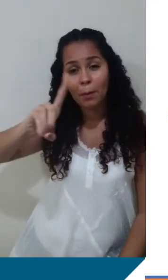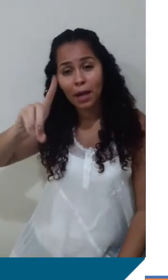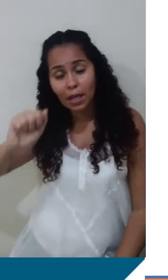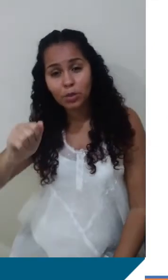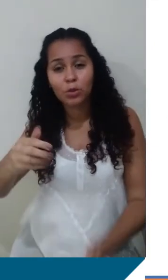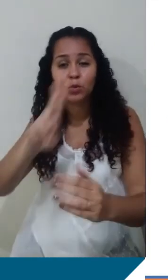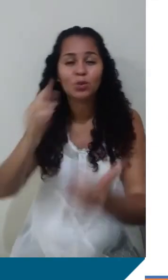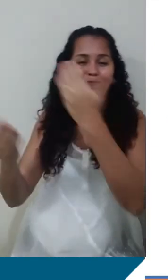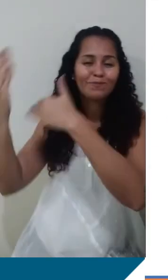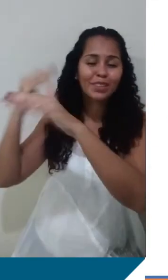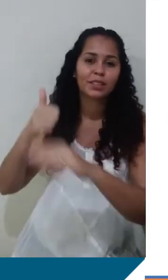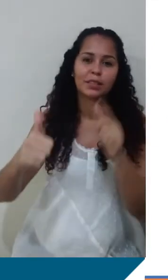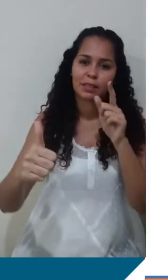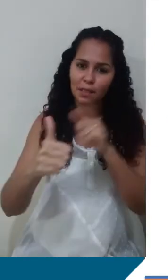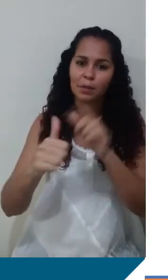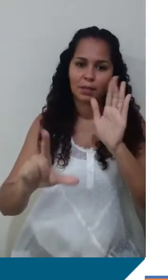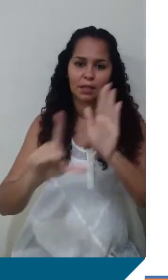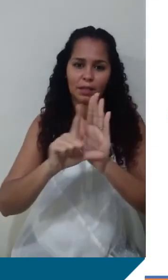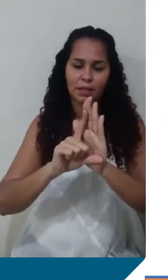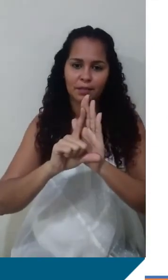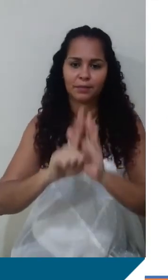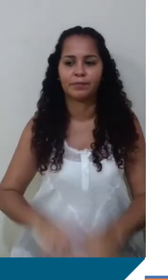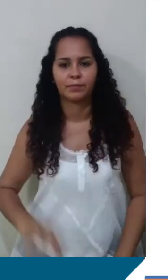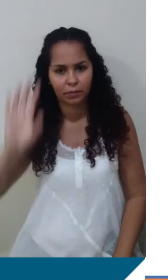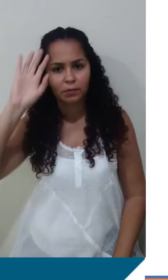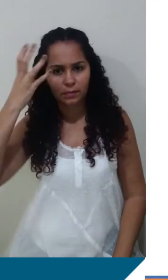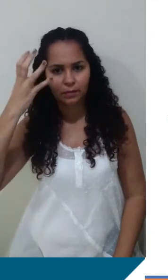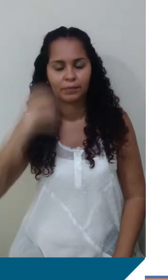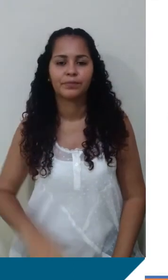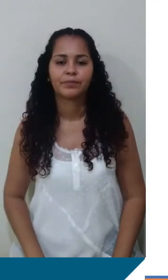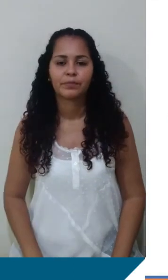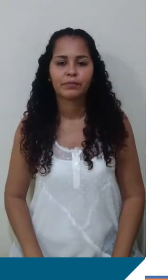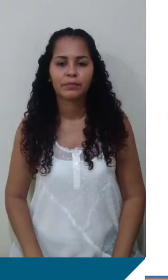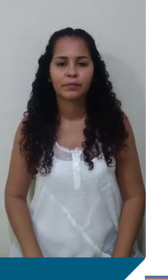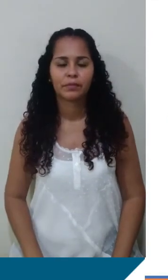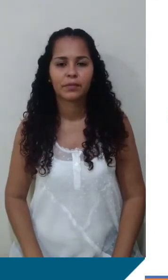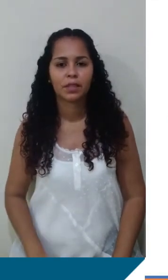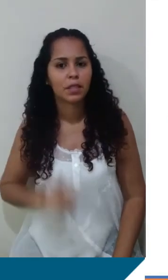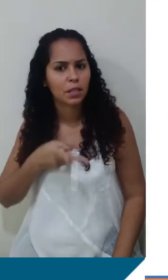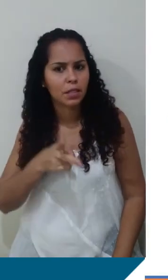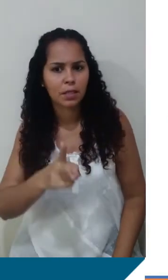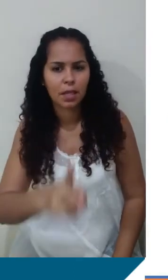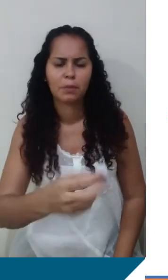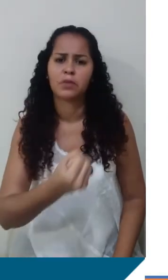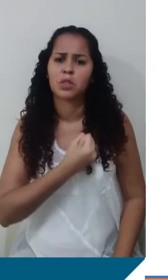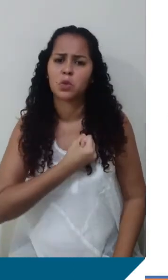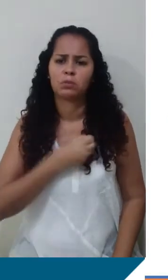Até aí, ok? Resolvemos a elipse circunferência. E isso sempre vai ser um valor constante para todos os planetas do